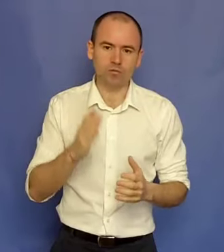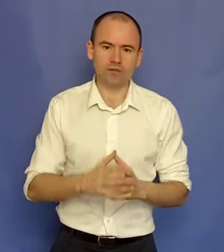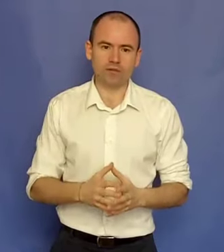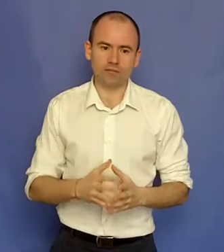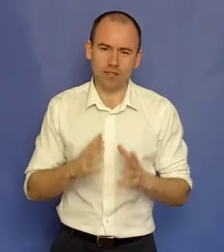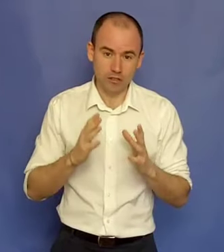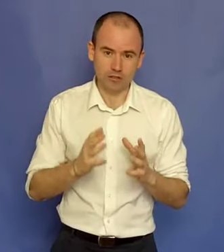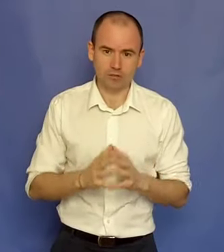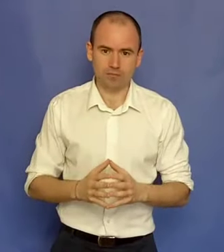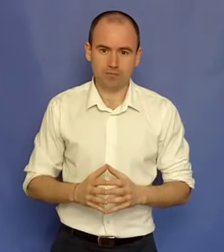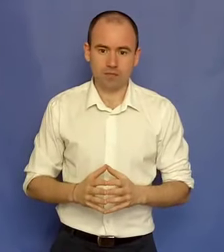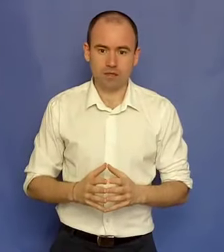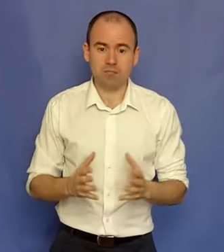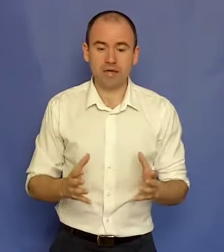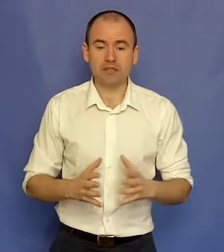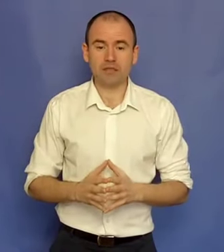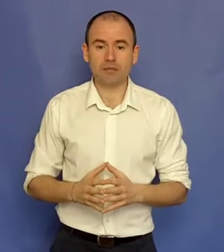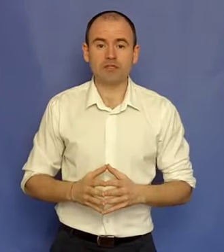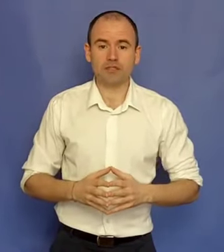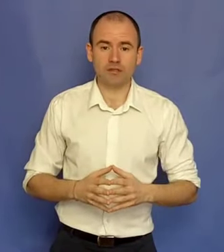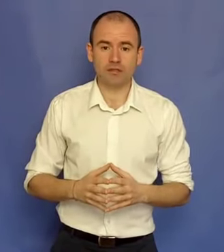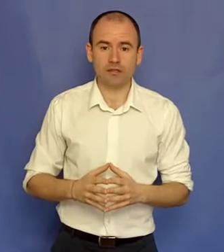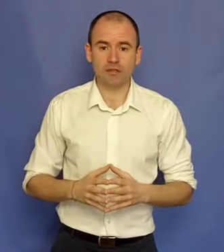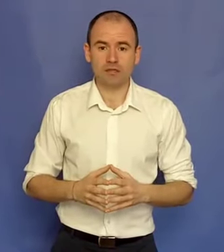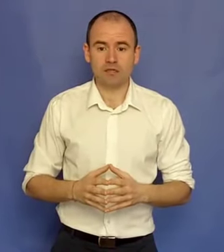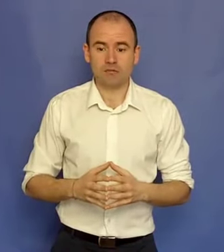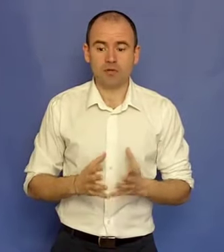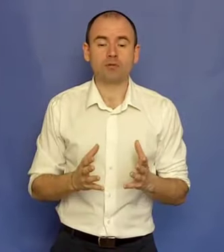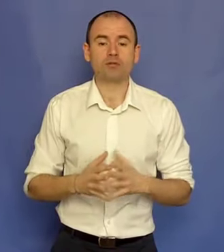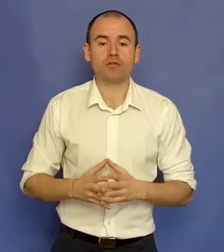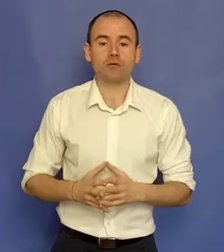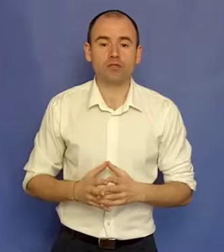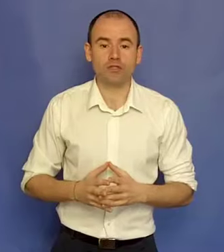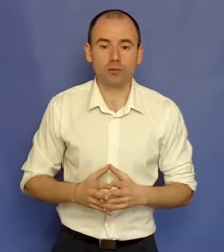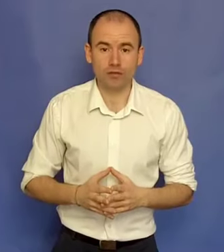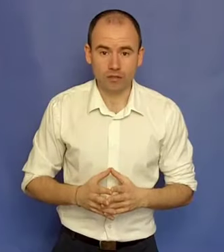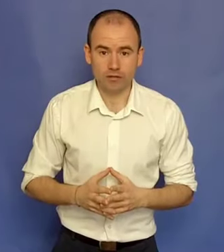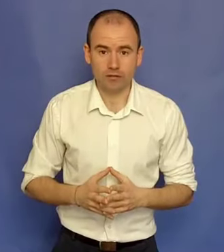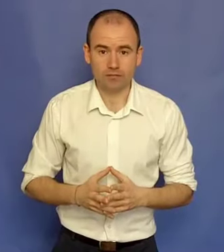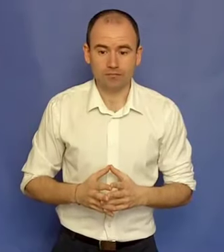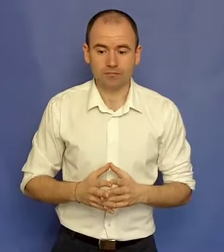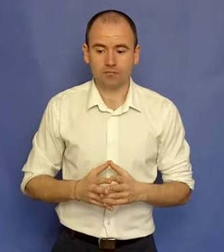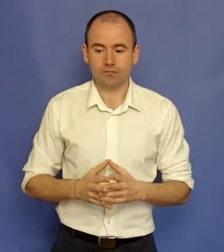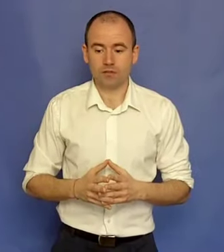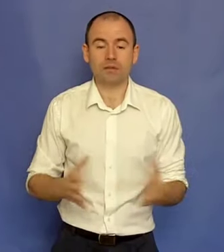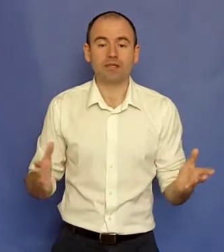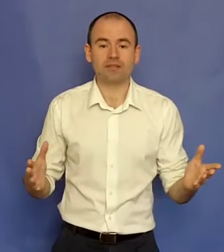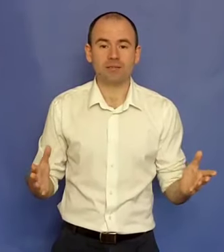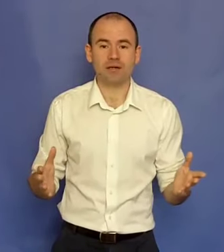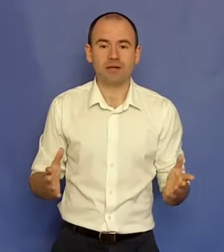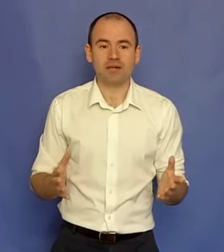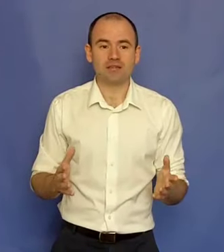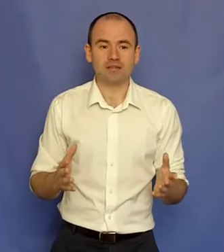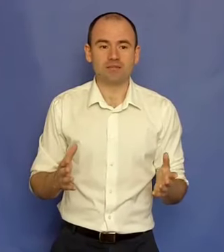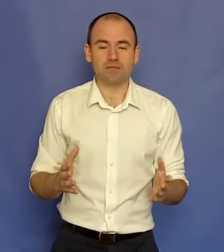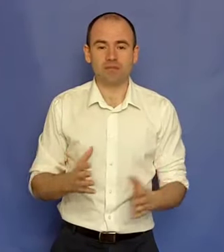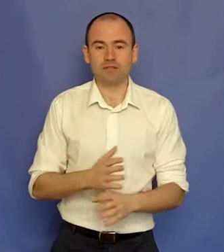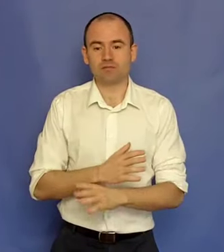drumul ăsta greșit. Mai exact am mers 5 ani de zile până am ajuns în planul 5 de Politehnică. Și mi-am dat seama că este